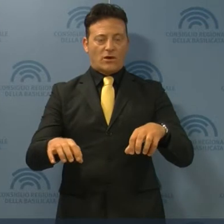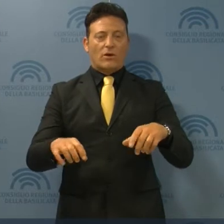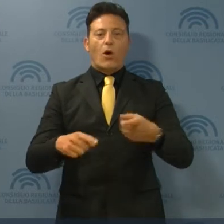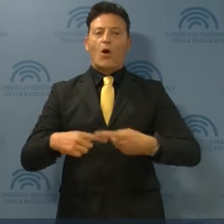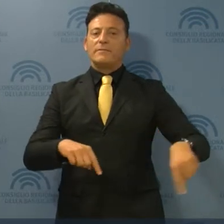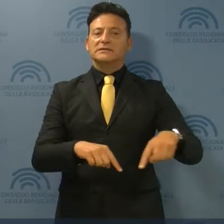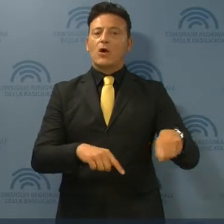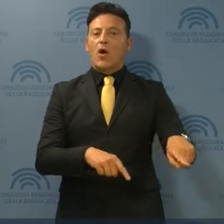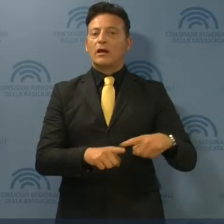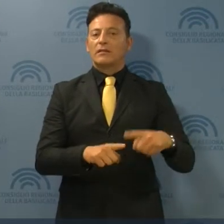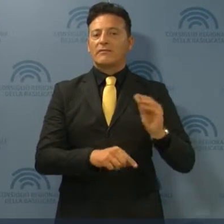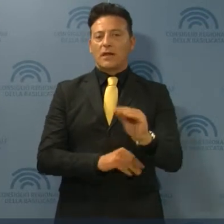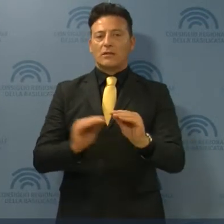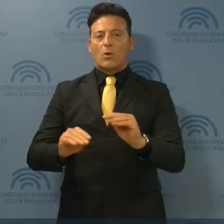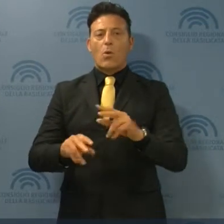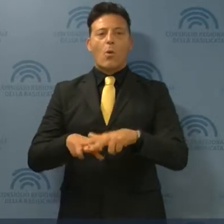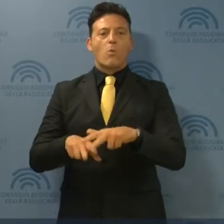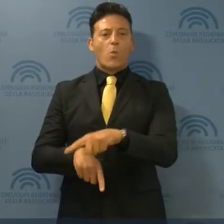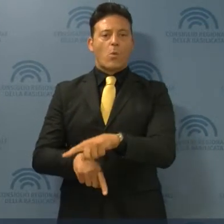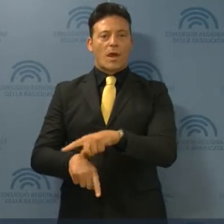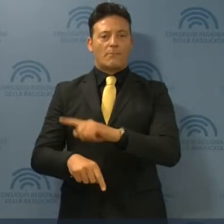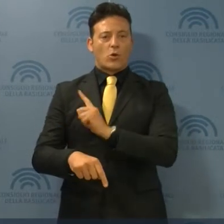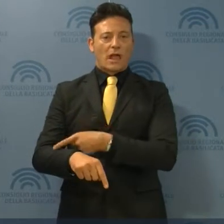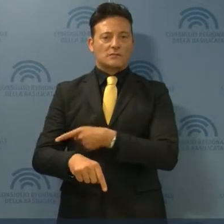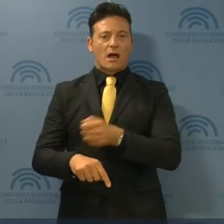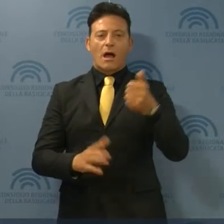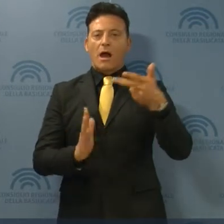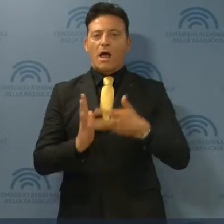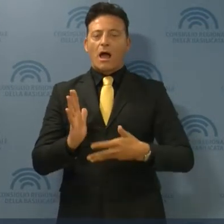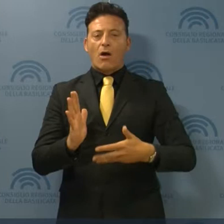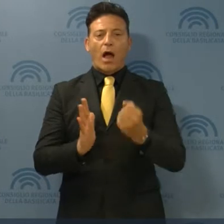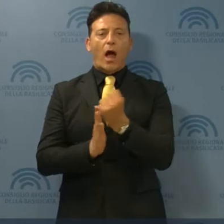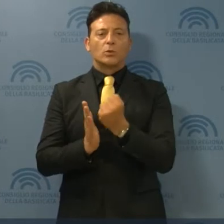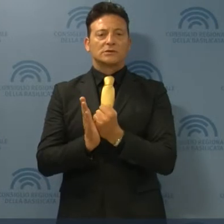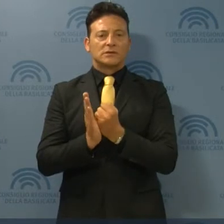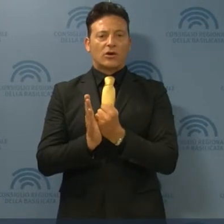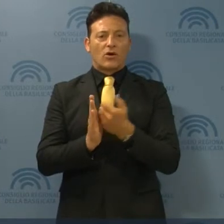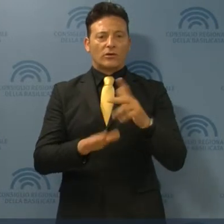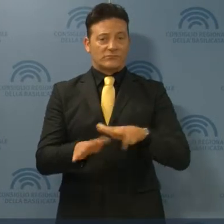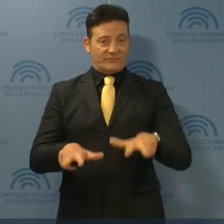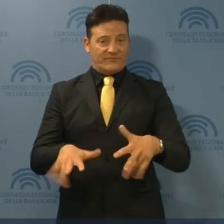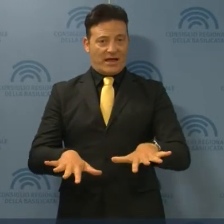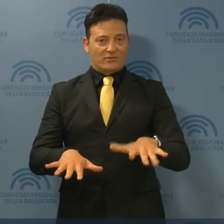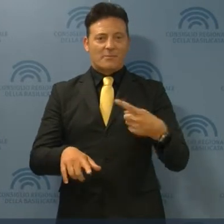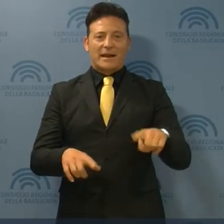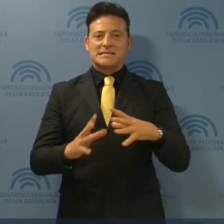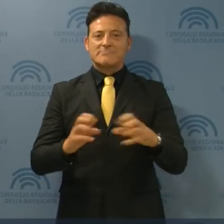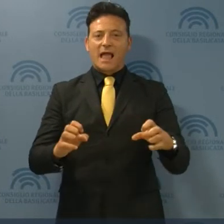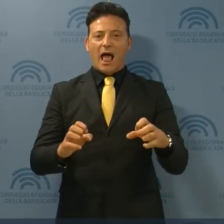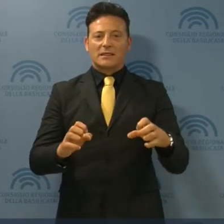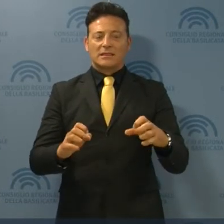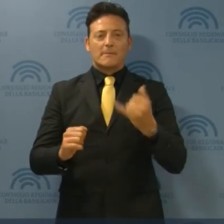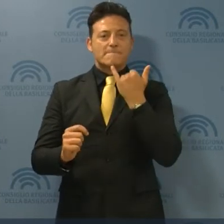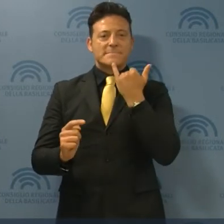Commissione chiederà al Comune di Potenza l'elenco delle autorizzazioni rilasciate per gli impianti